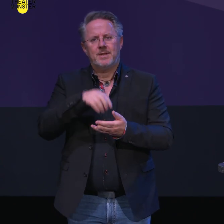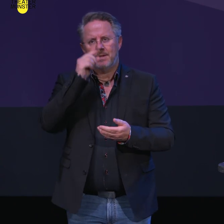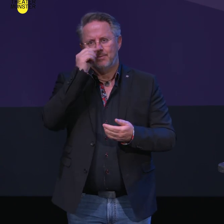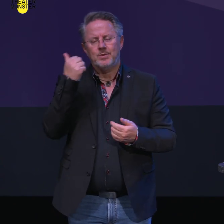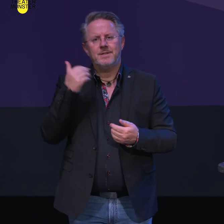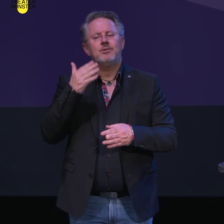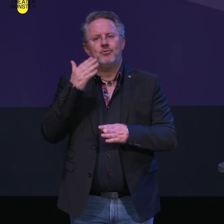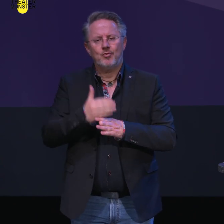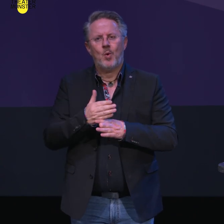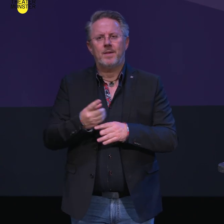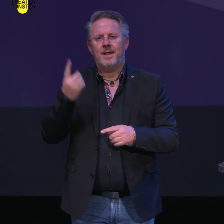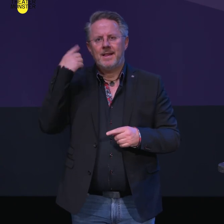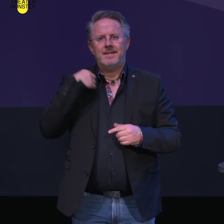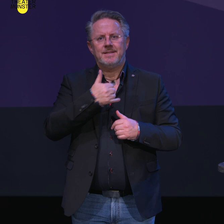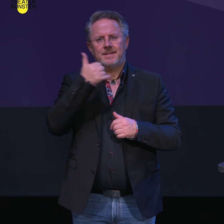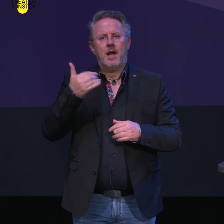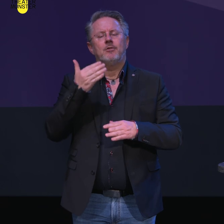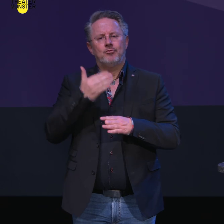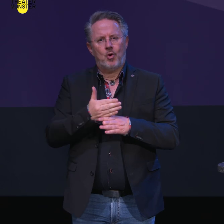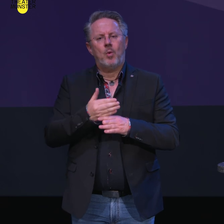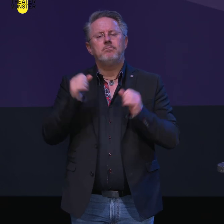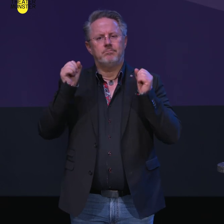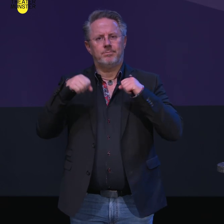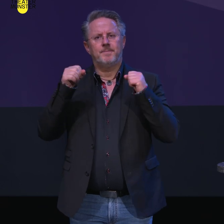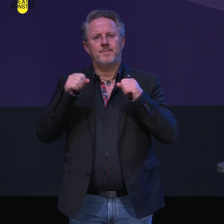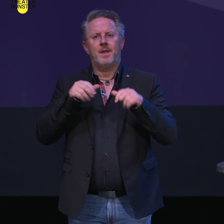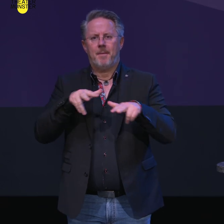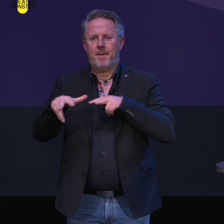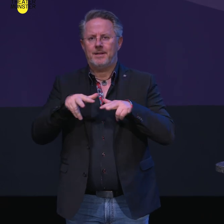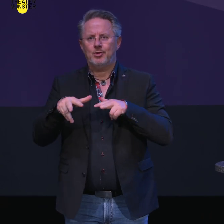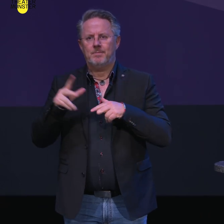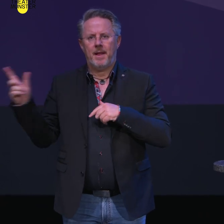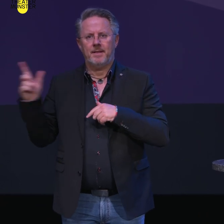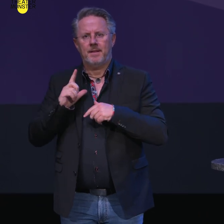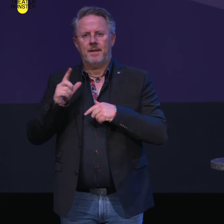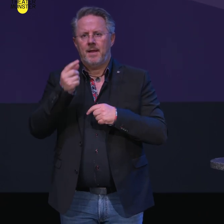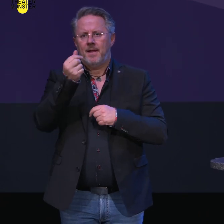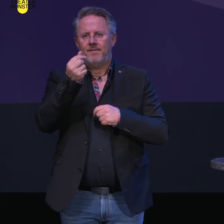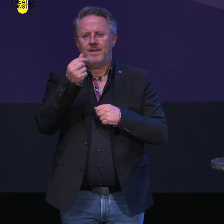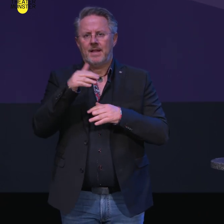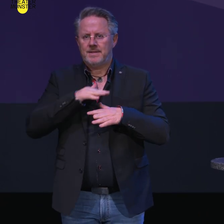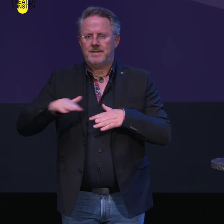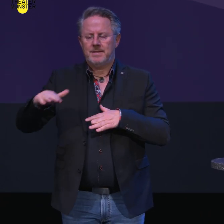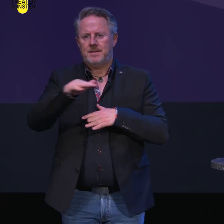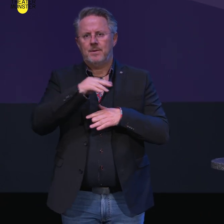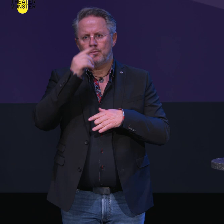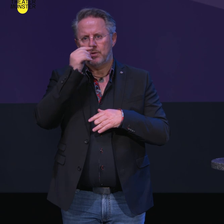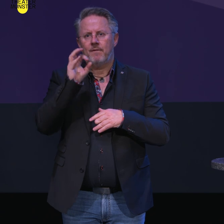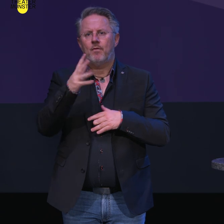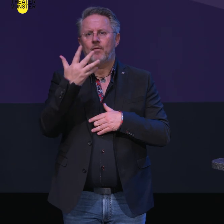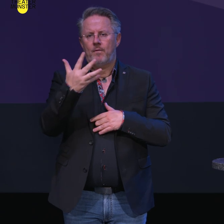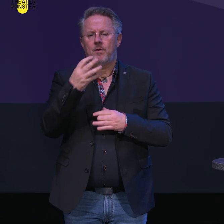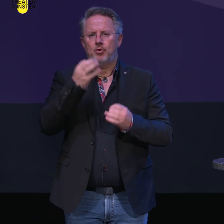bereits im letzten Jahr quasi die Grundlage gelegt. Der Managementkontrakt, die Finanzformel hier fürs Theater Münster für fünf